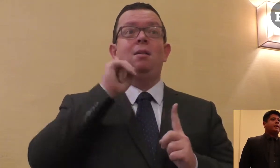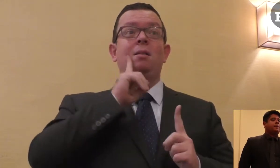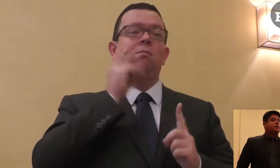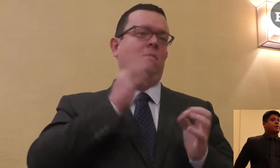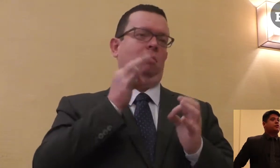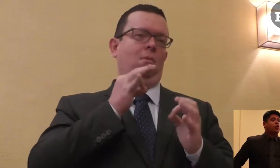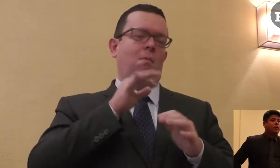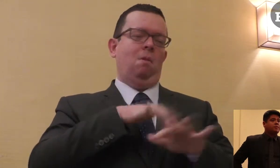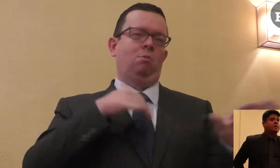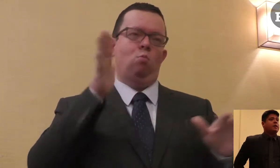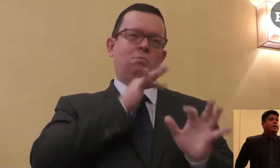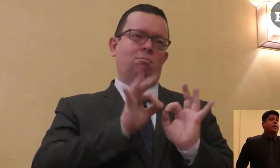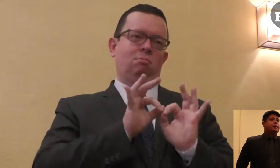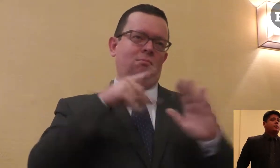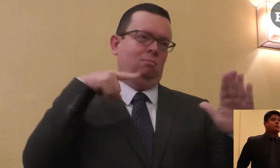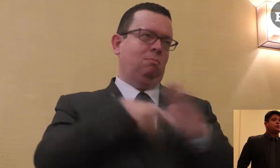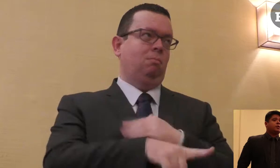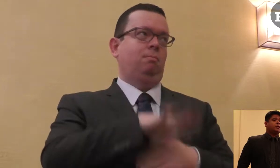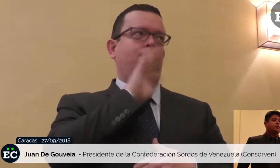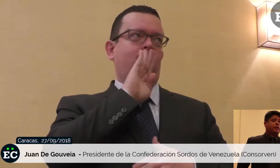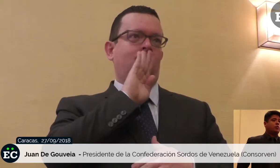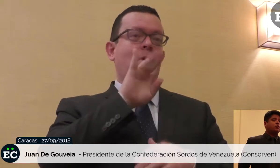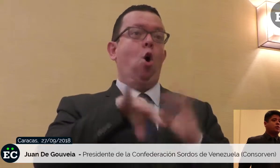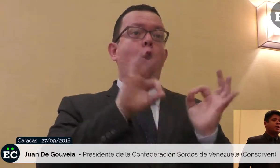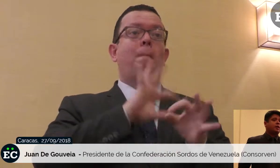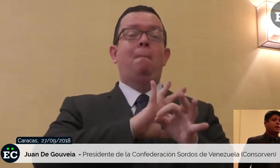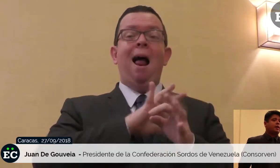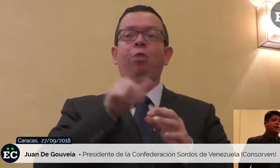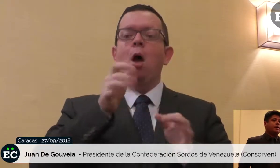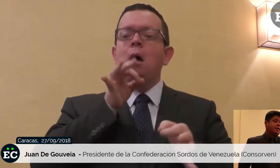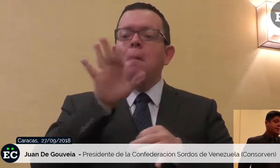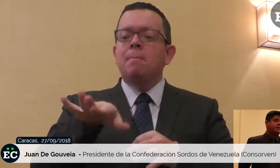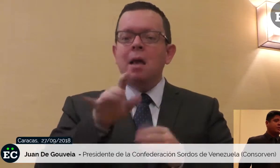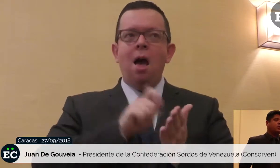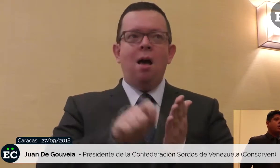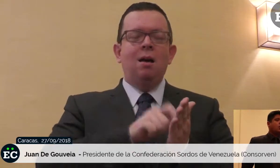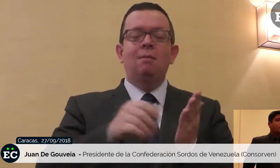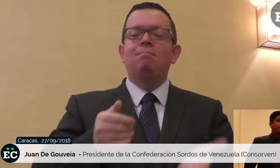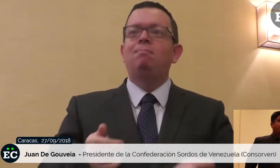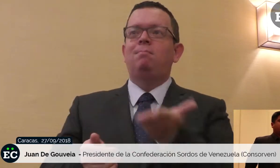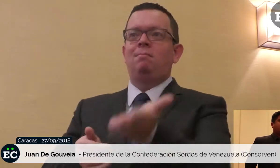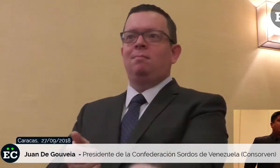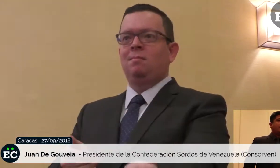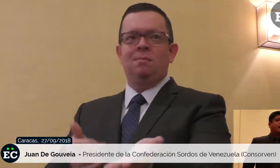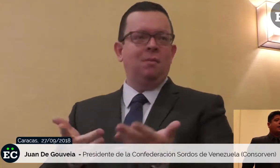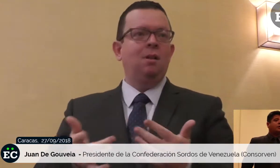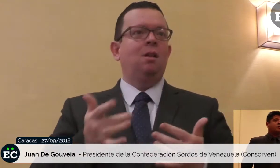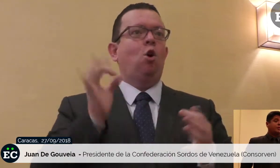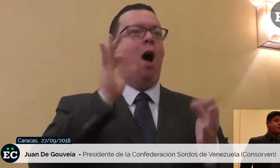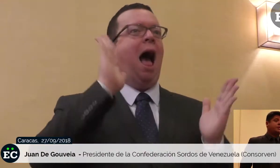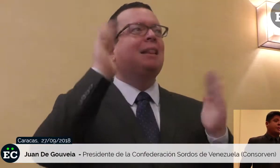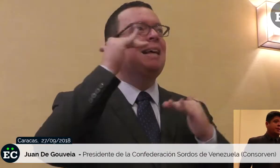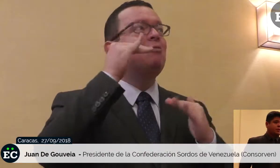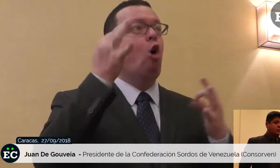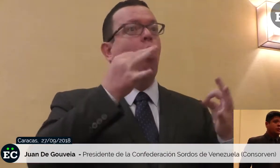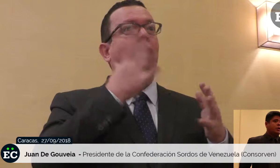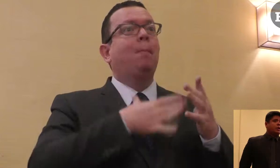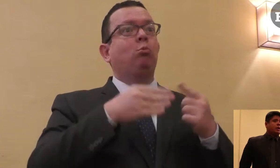Bien, en el tema de las personas sordas estamos sufriendo mucha discriminación con respecto a los